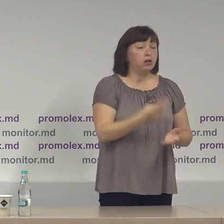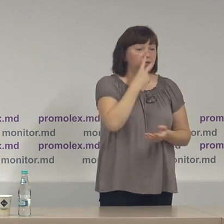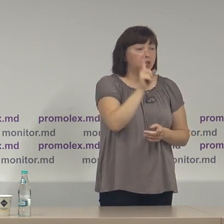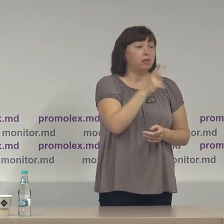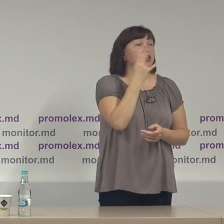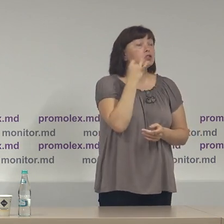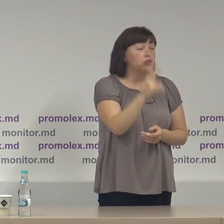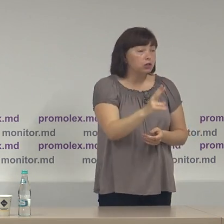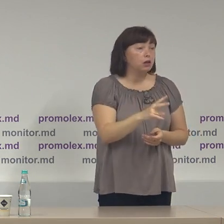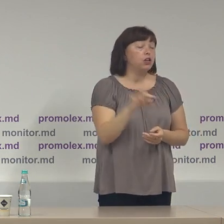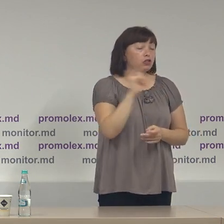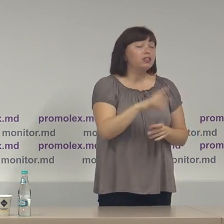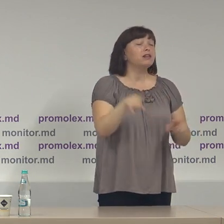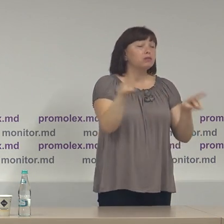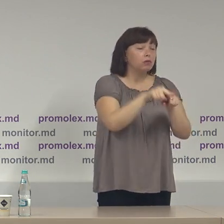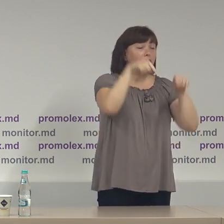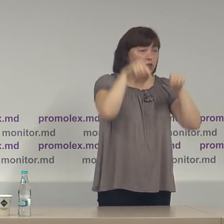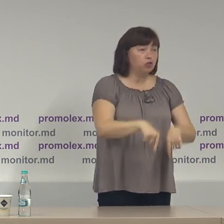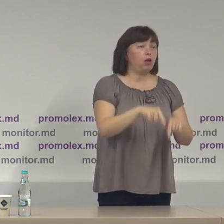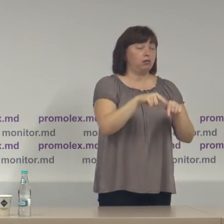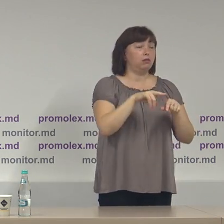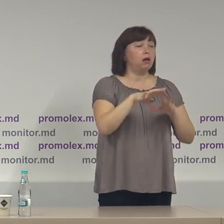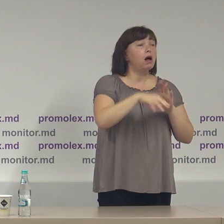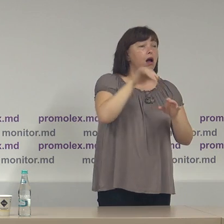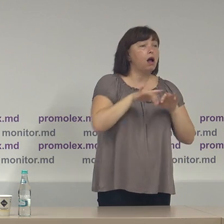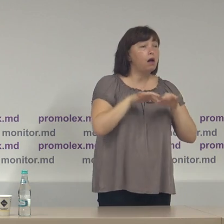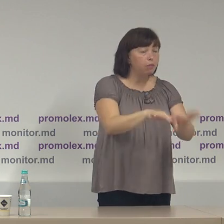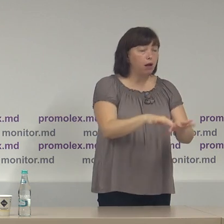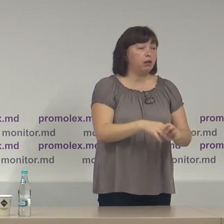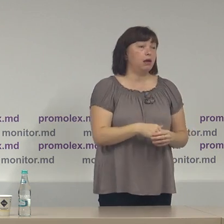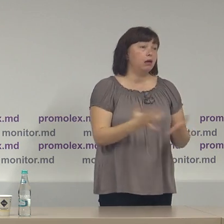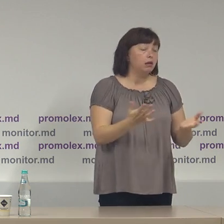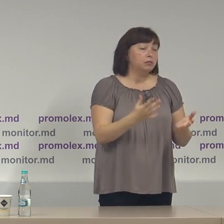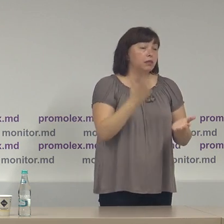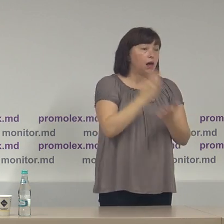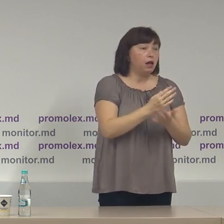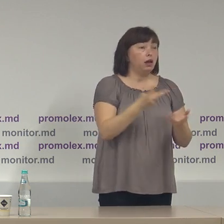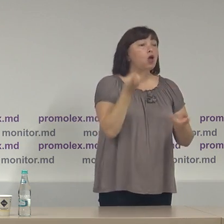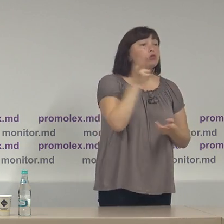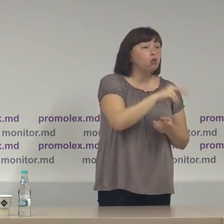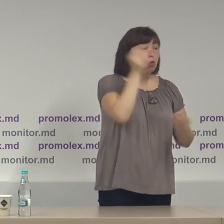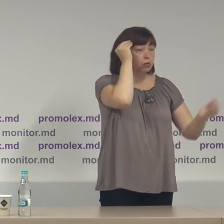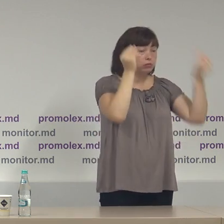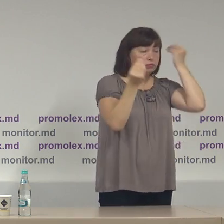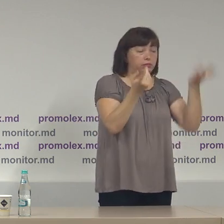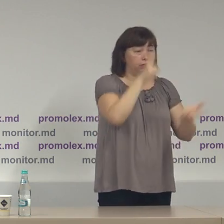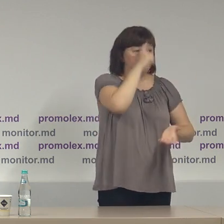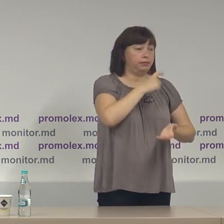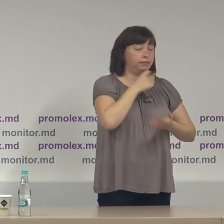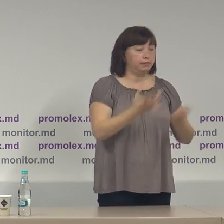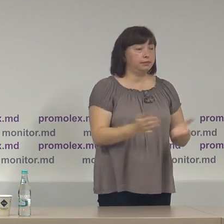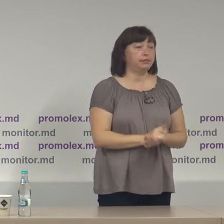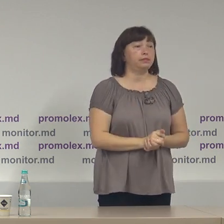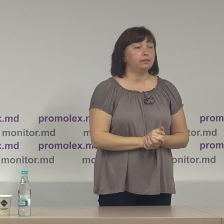Centrală, inclusiv în această campanie, vine cu două abordări diferite pe aceiași chestiuni de